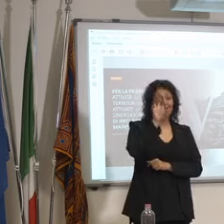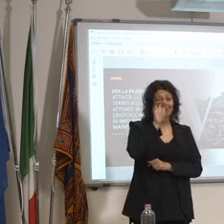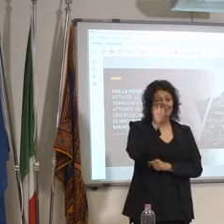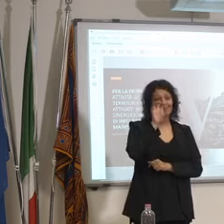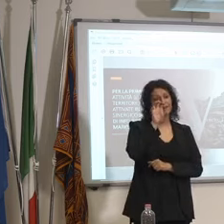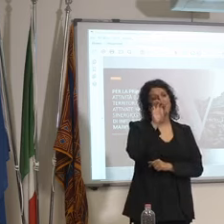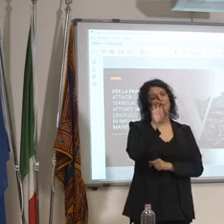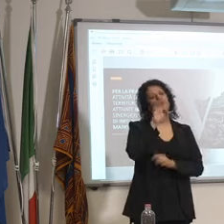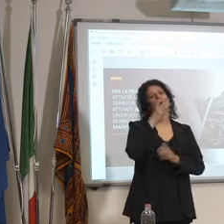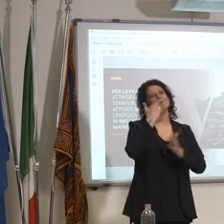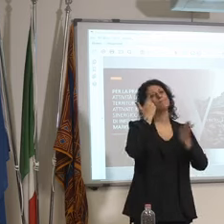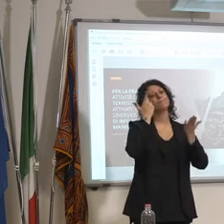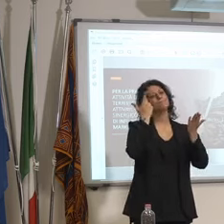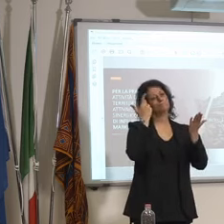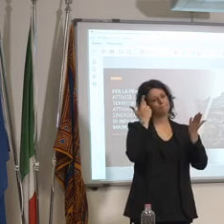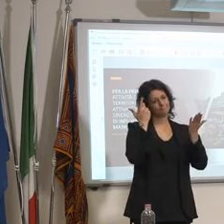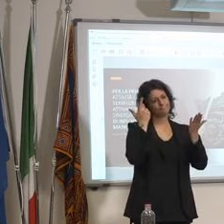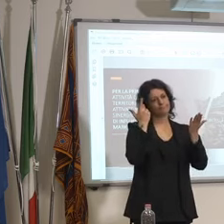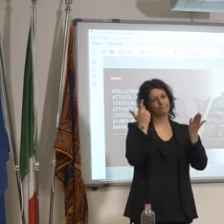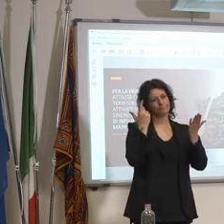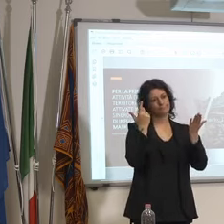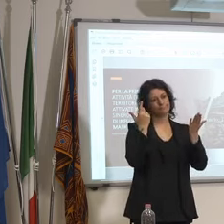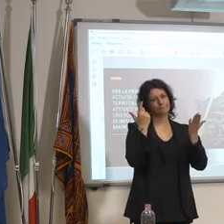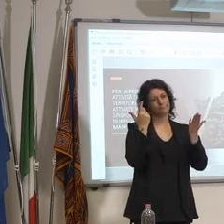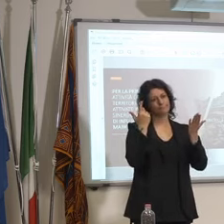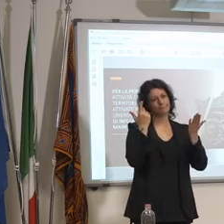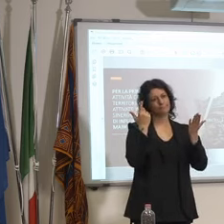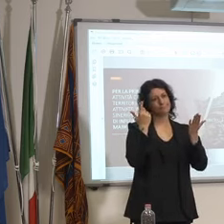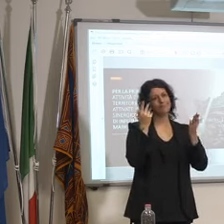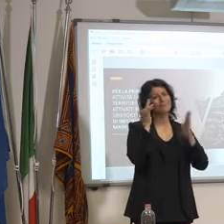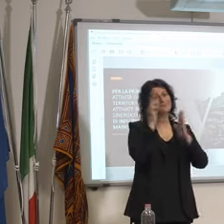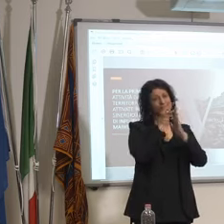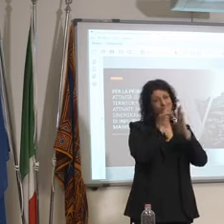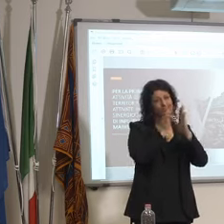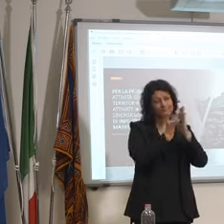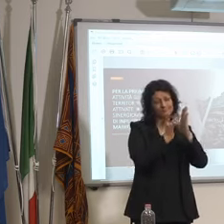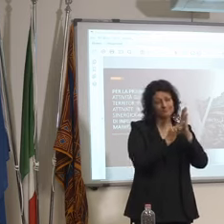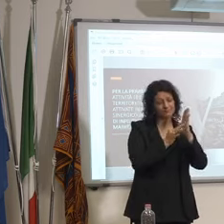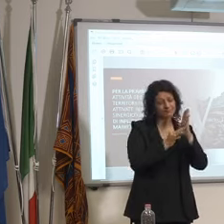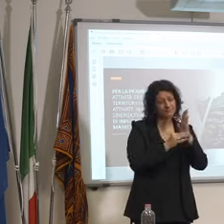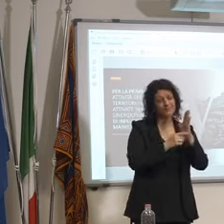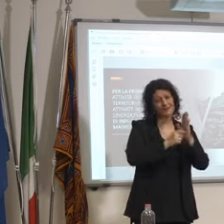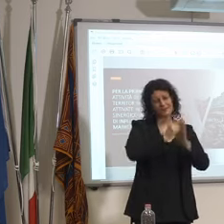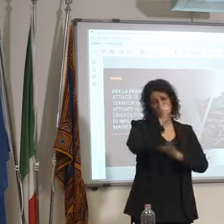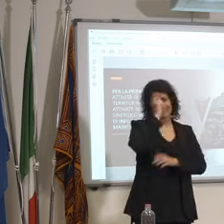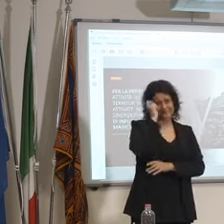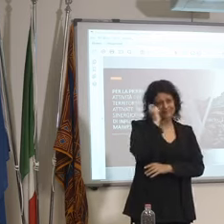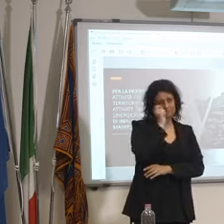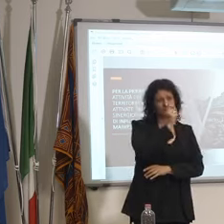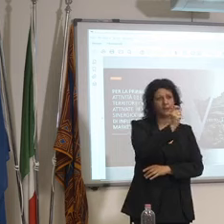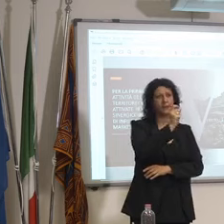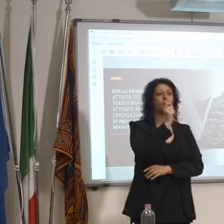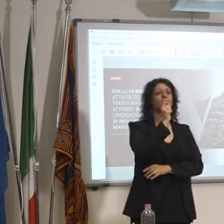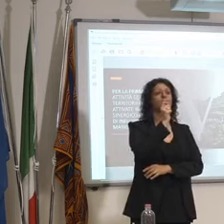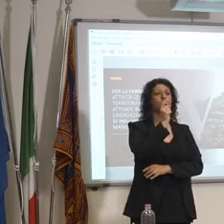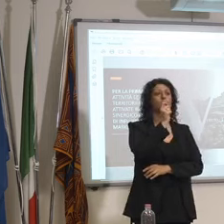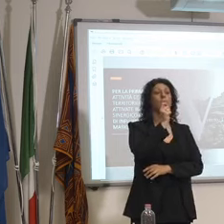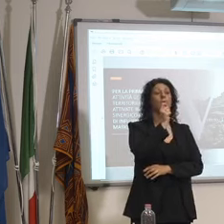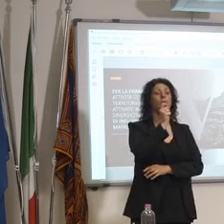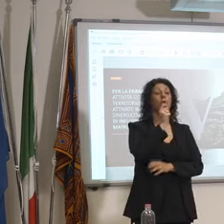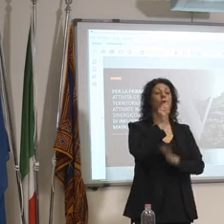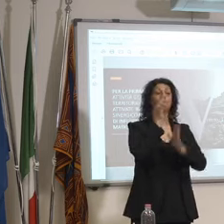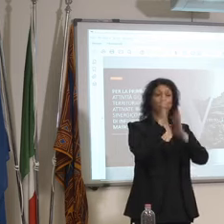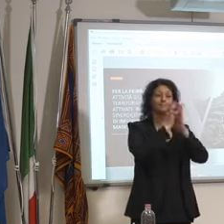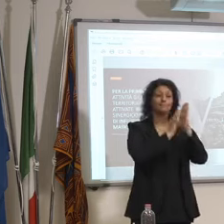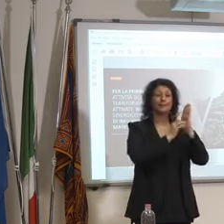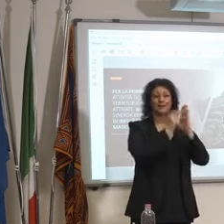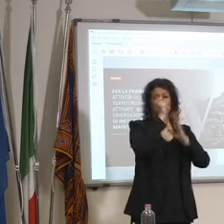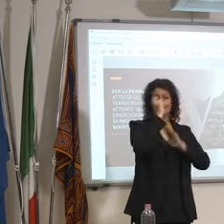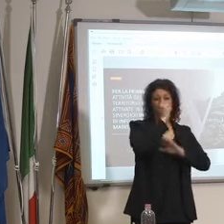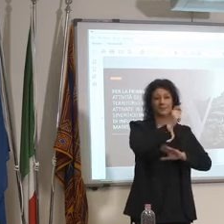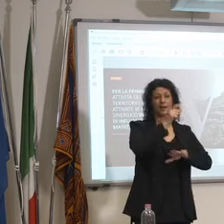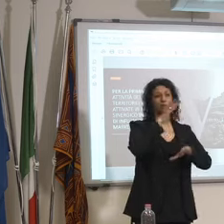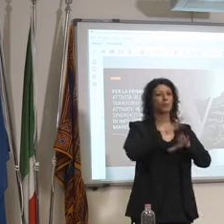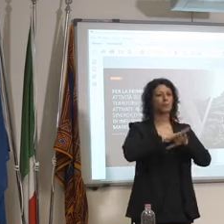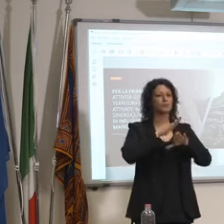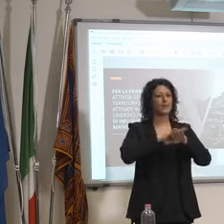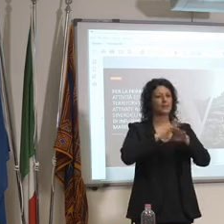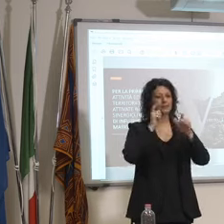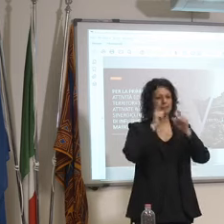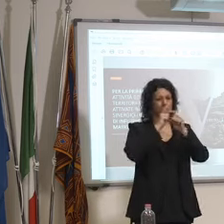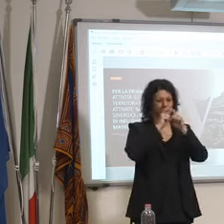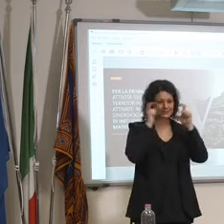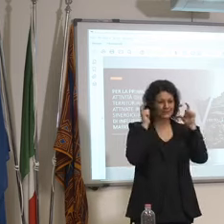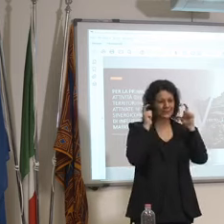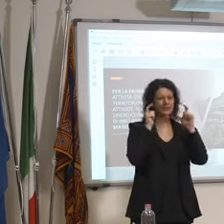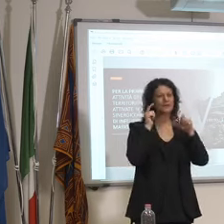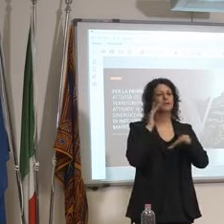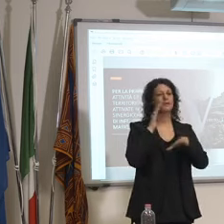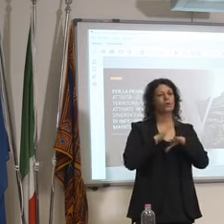i temi delle indicazioni delle diciamo delle prescrizioni l'uso della mascherina il tema